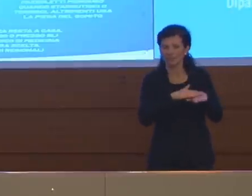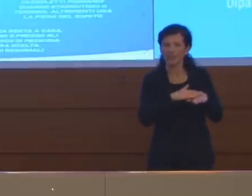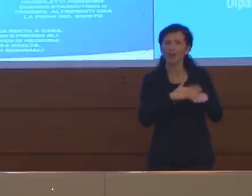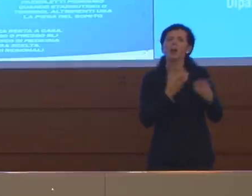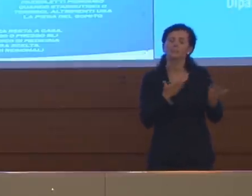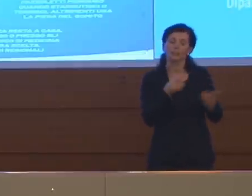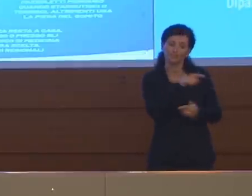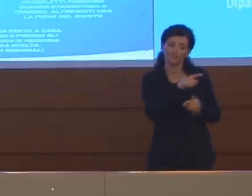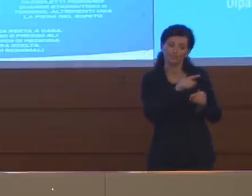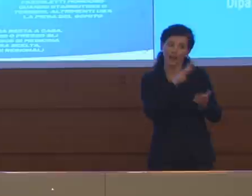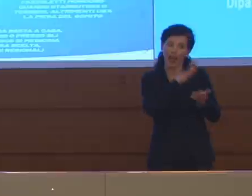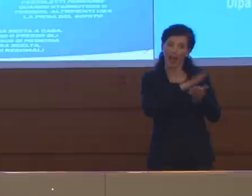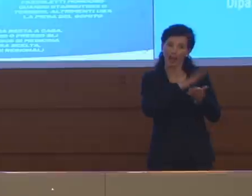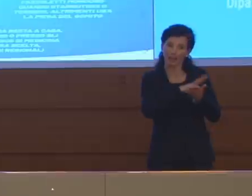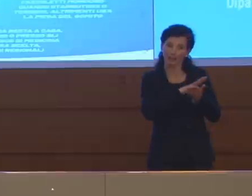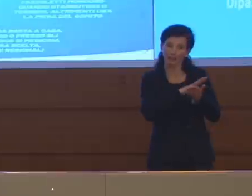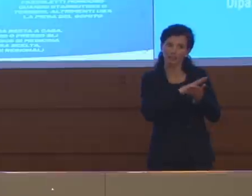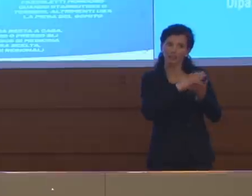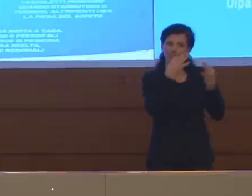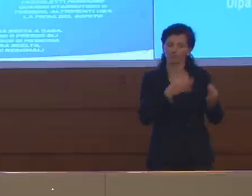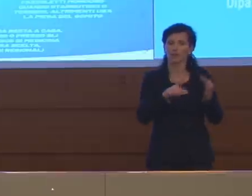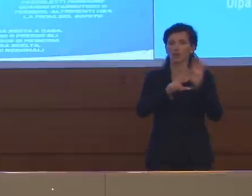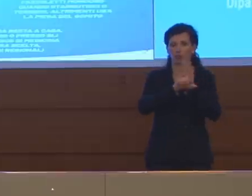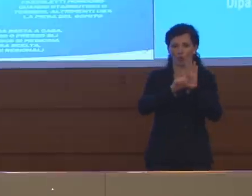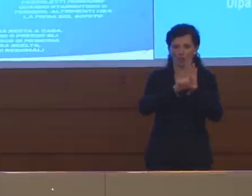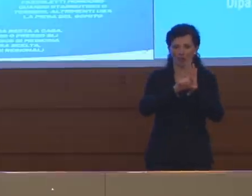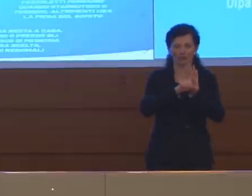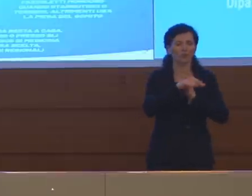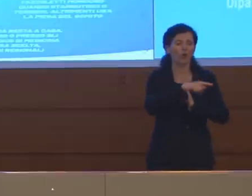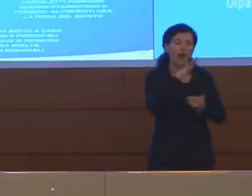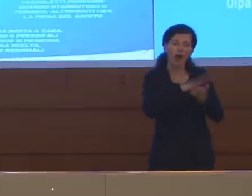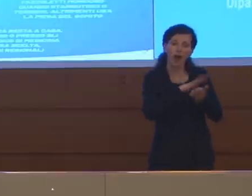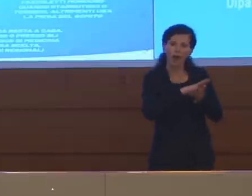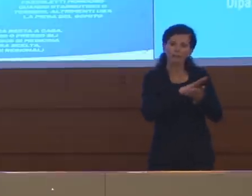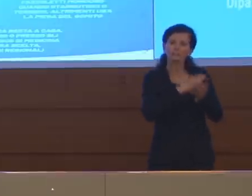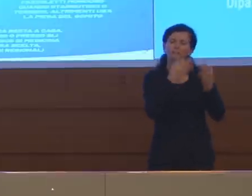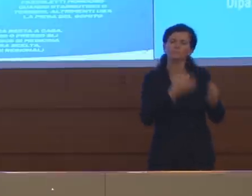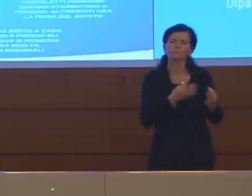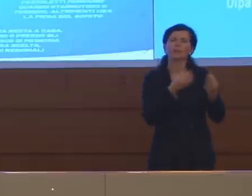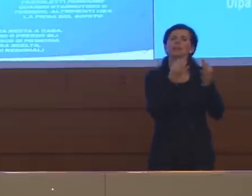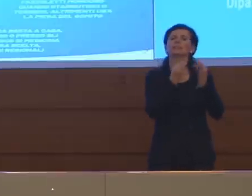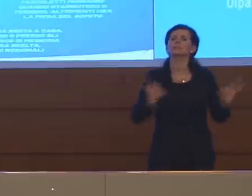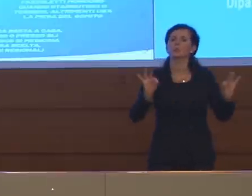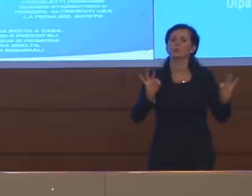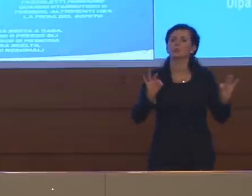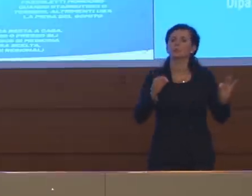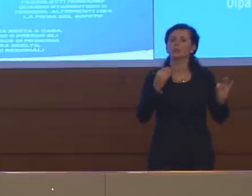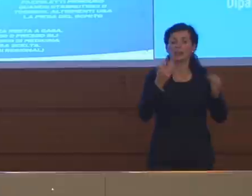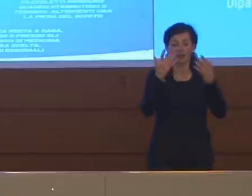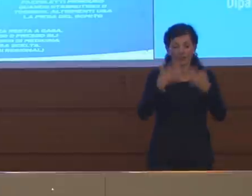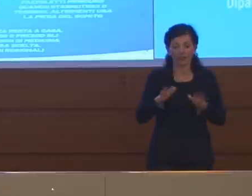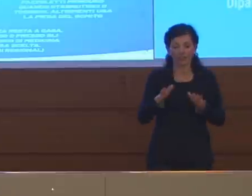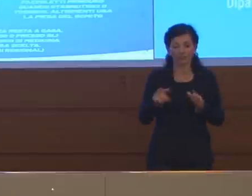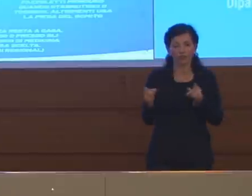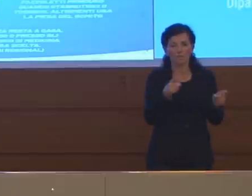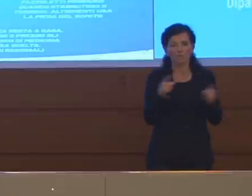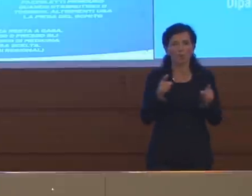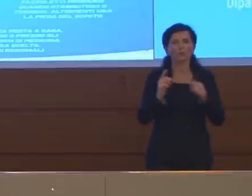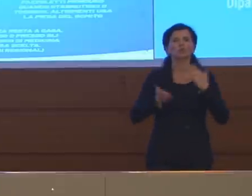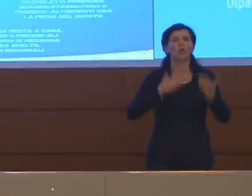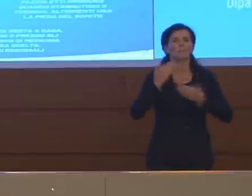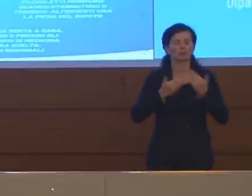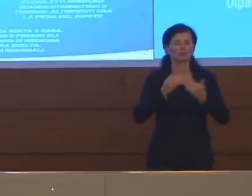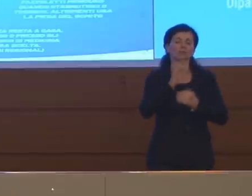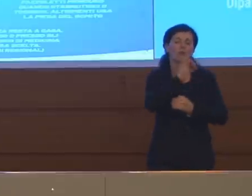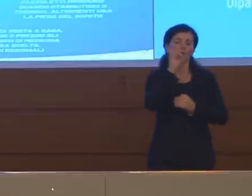questi atti li renderemo, così come prevede la norma, disponibili al termine dello stato d'emergenza o più in là. in